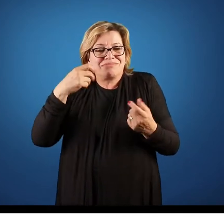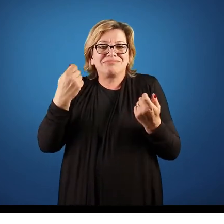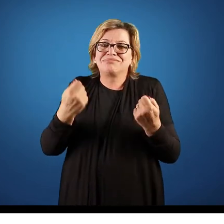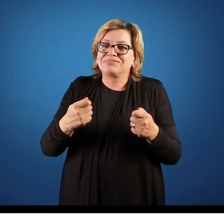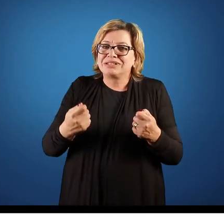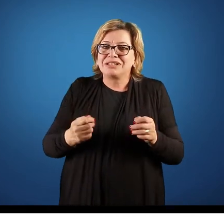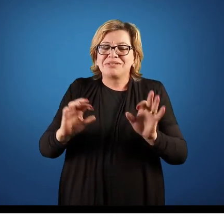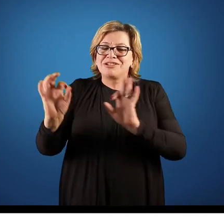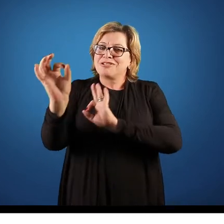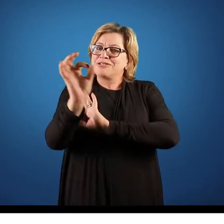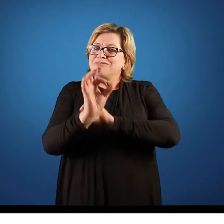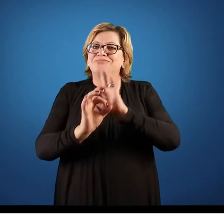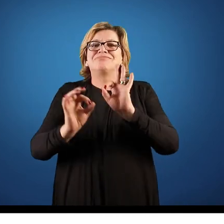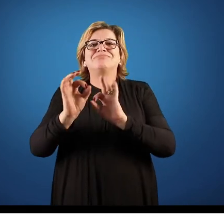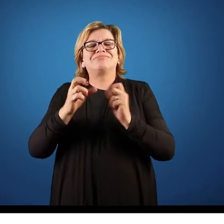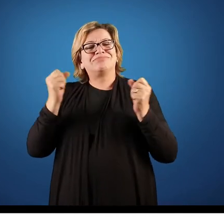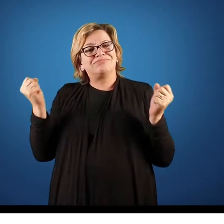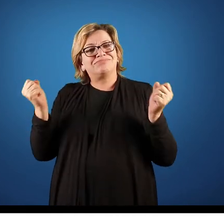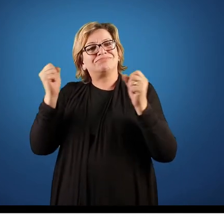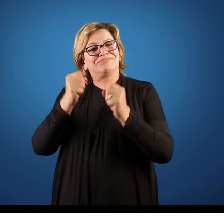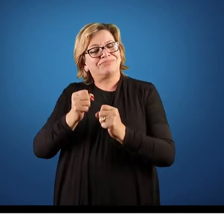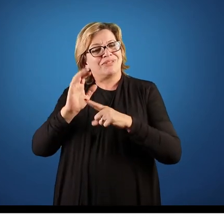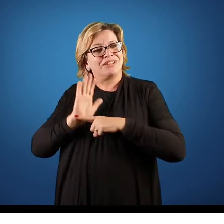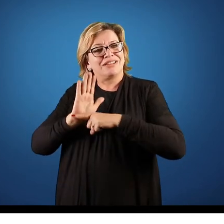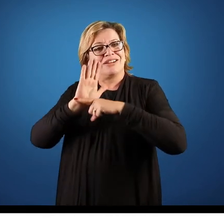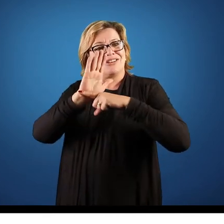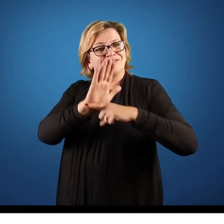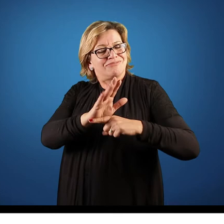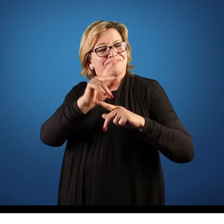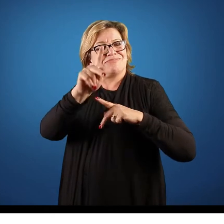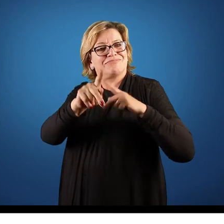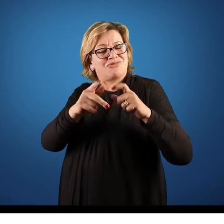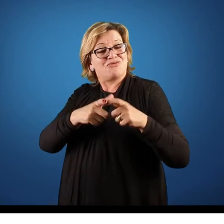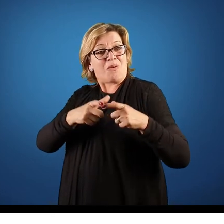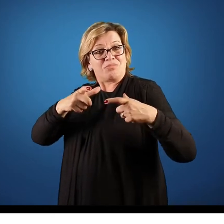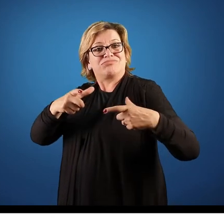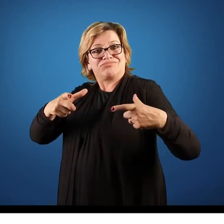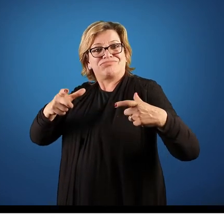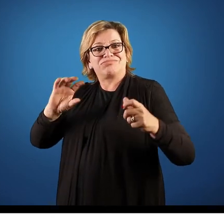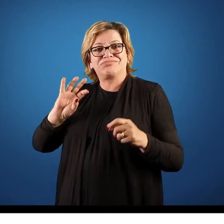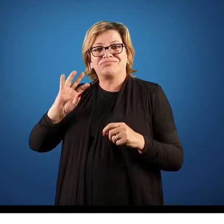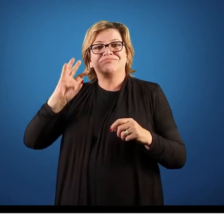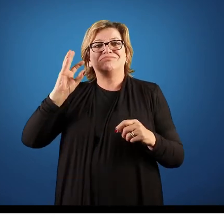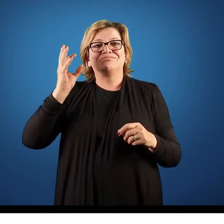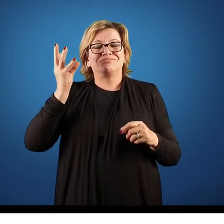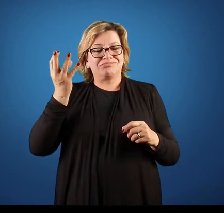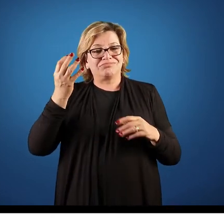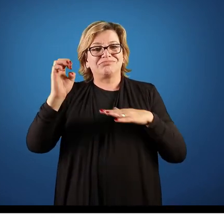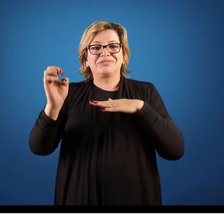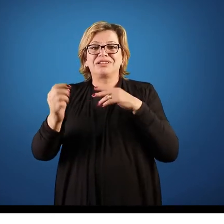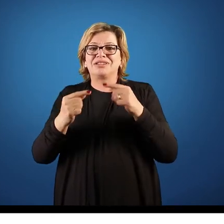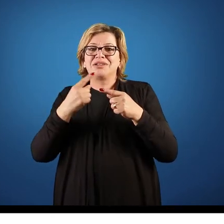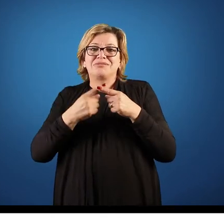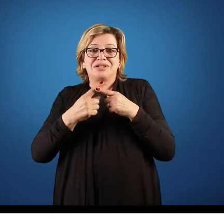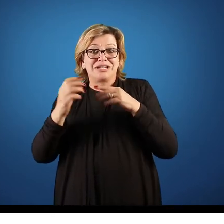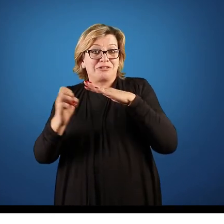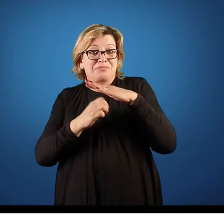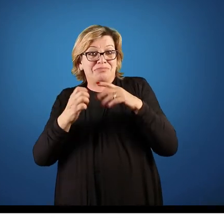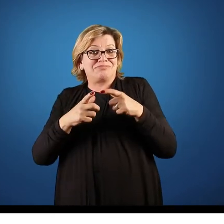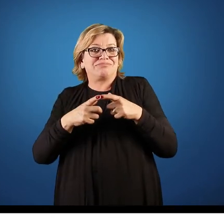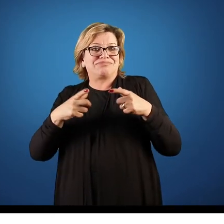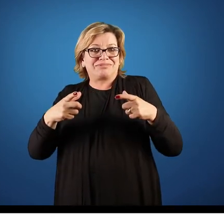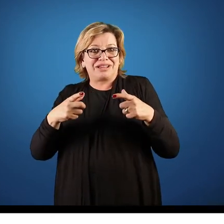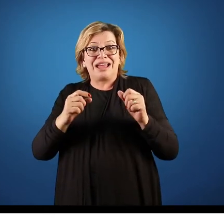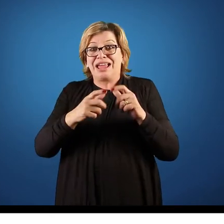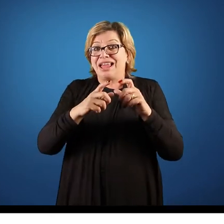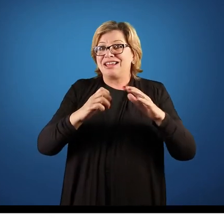programar para que eu possa atender essa demanda maior de população e de crescimento que está ocorrendo nas organizações, né, das organizações